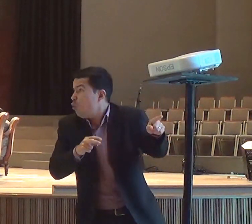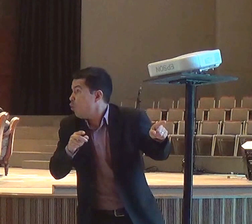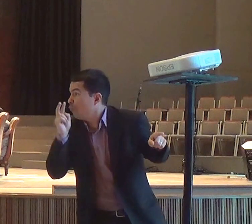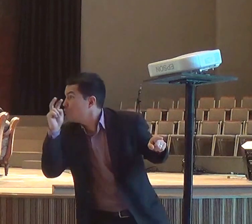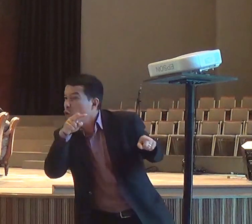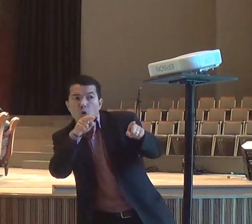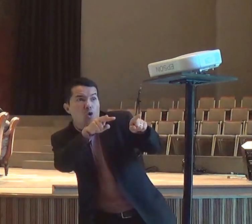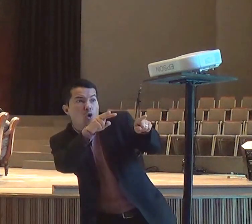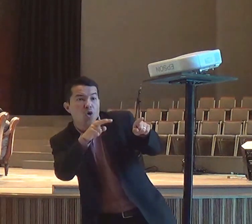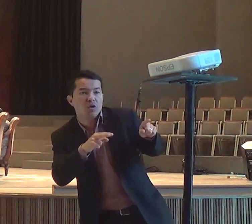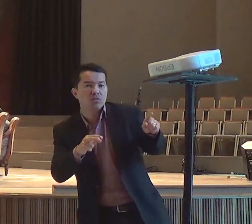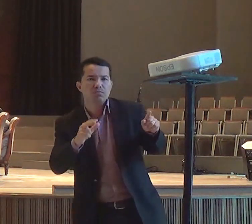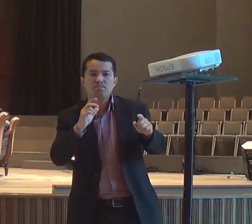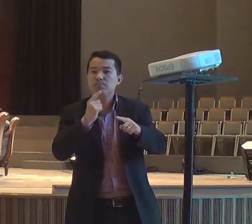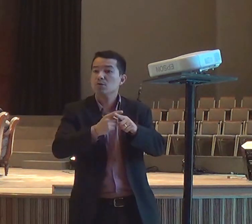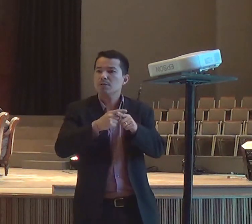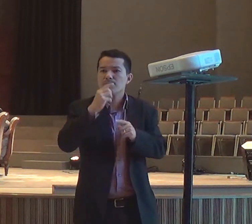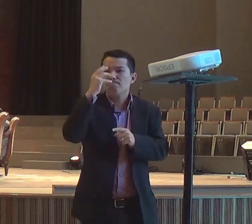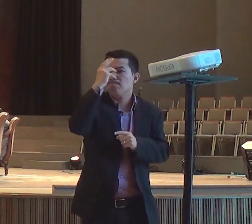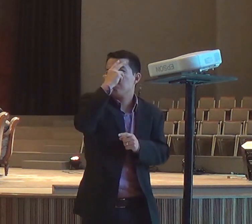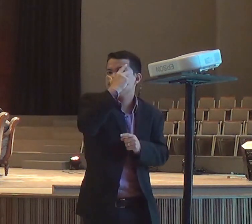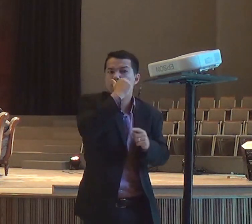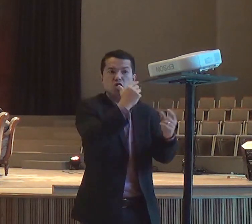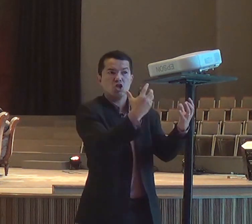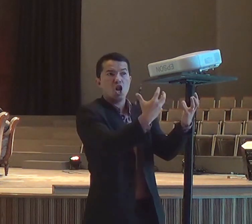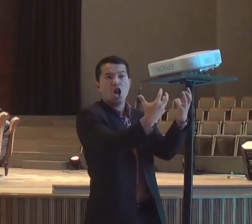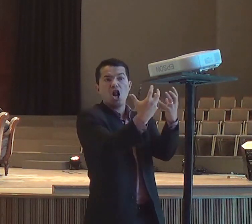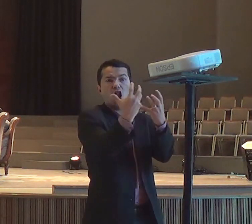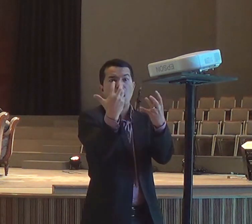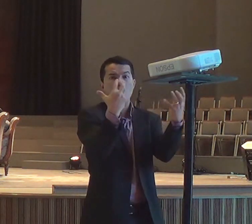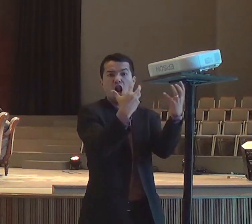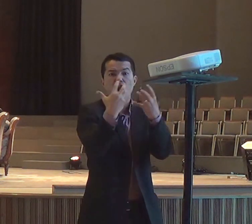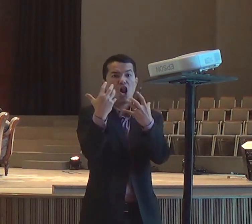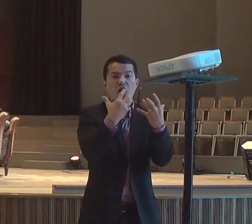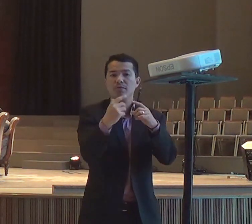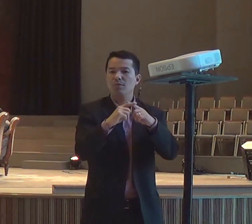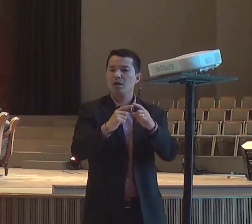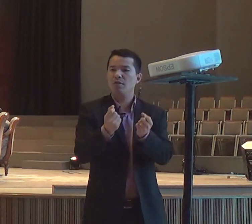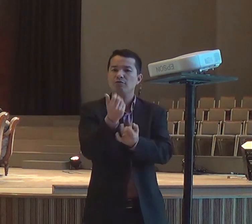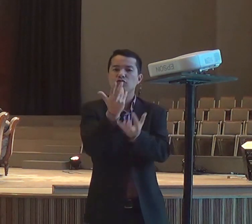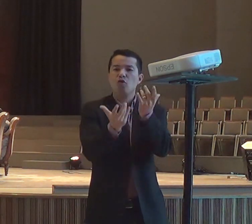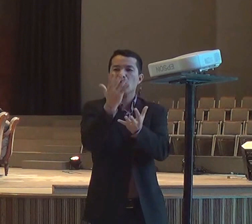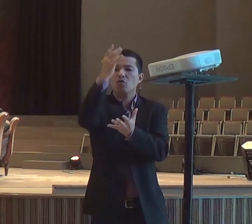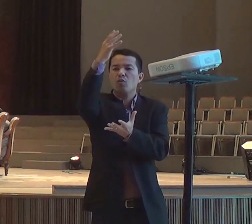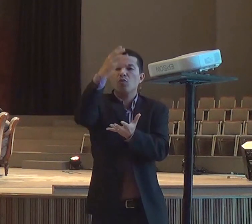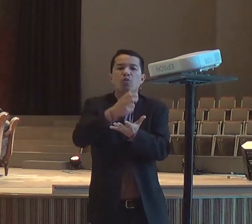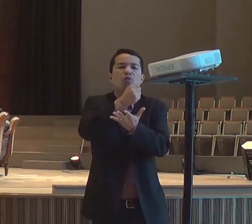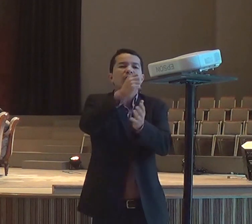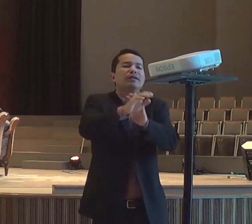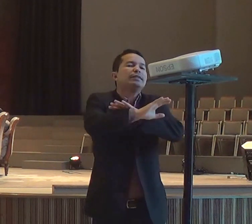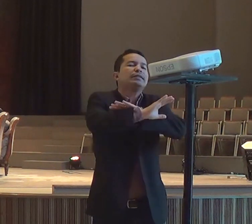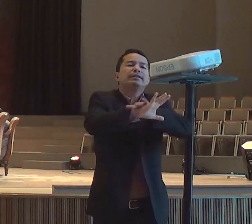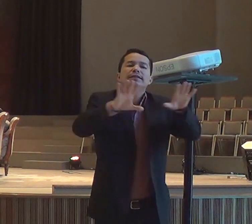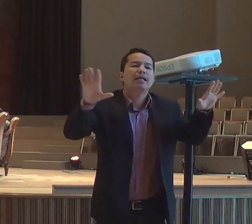e vai chegar um momento, quando o fogo do céu, desce, por uma oração, muito simples,